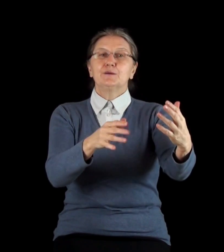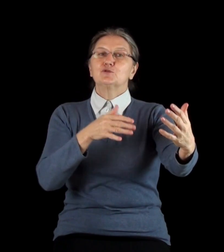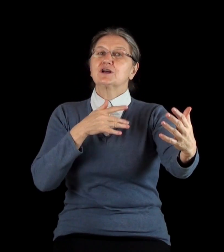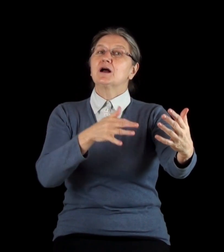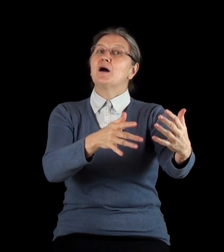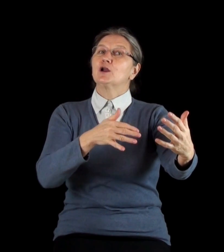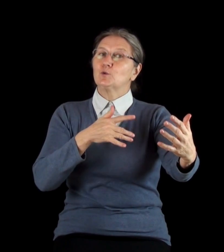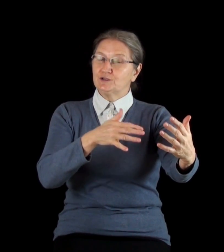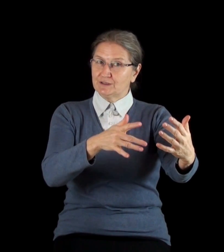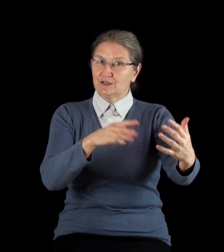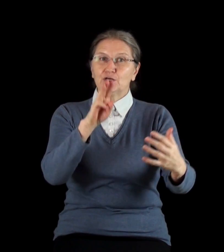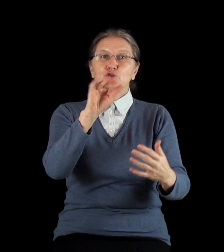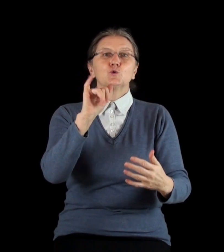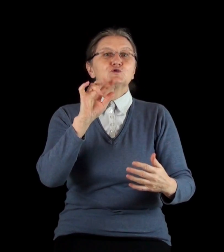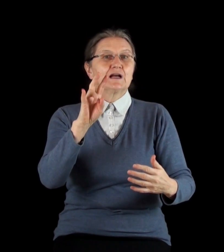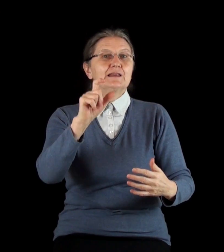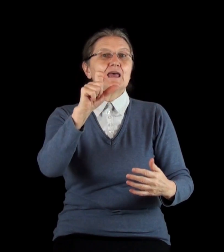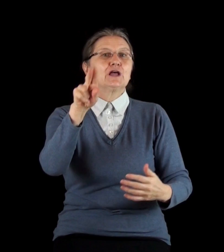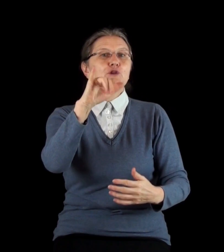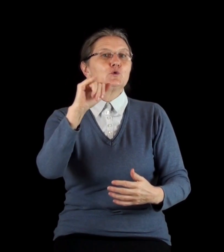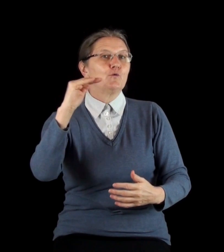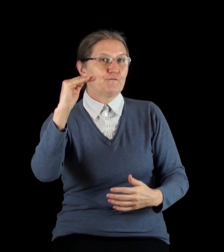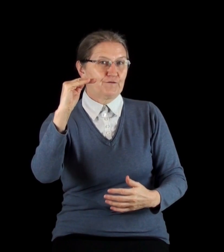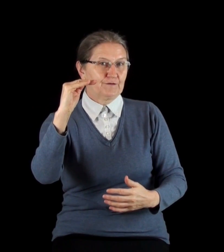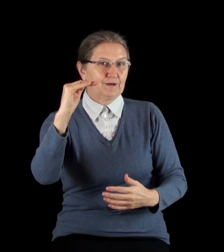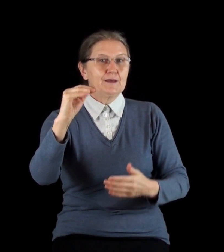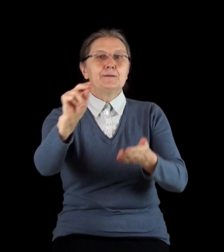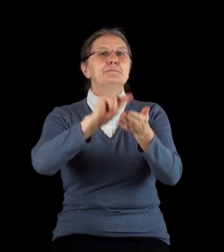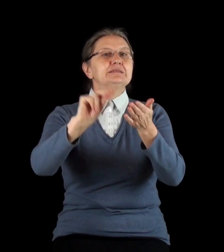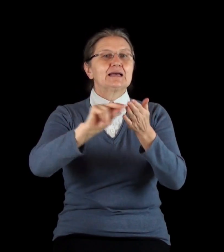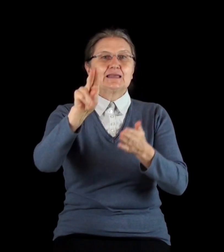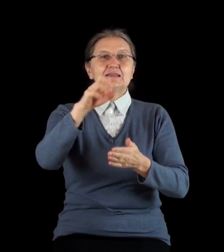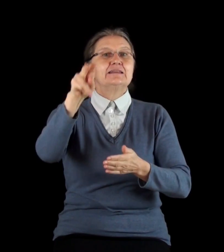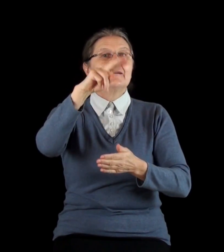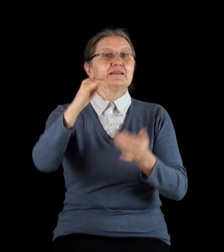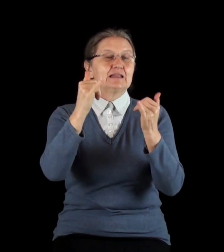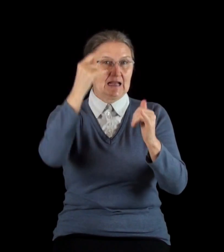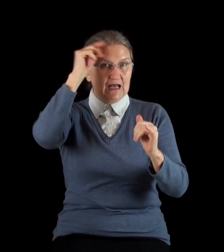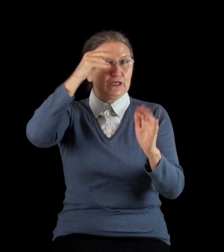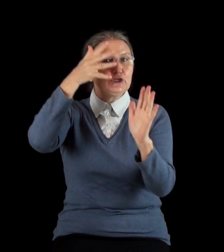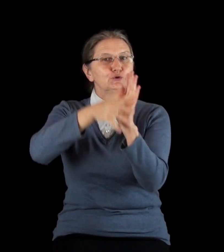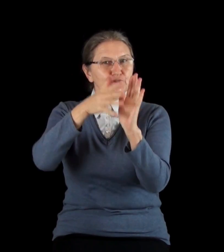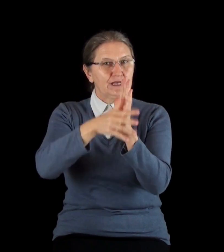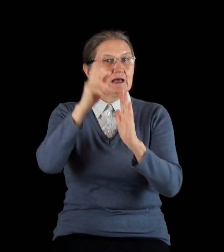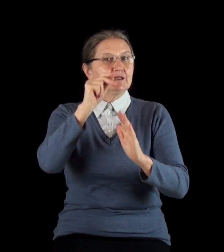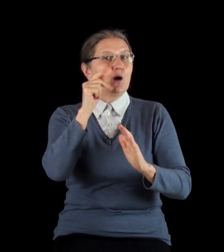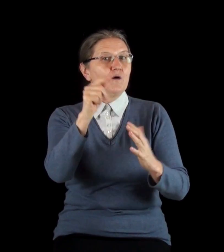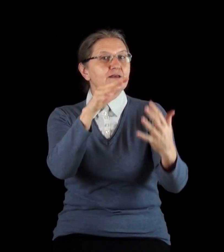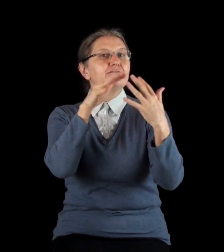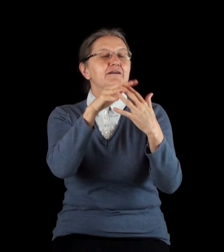орудии Шушан-э-дуф. Писание Давида для изучения, когда он воевал с